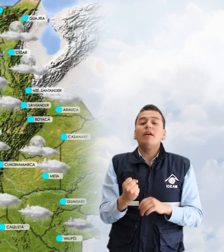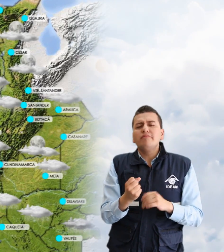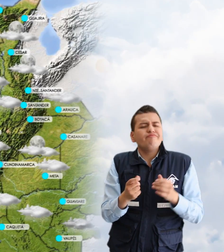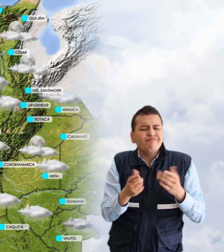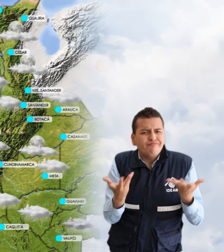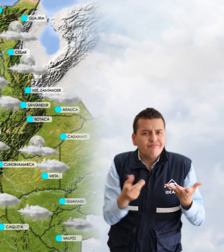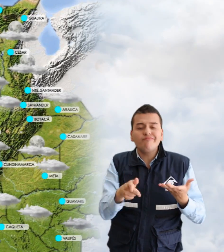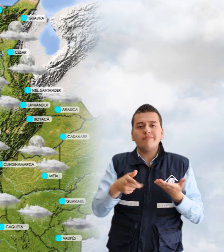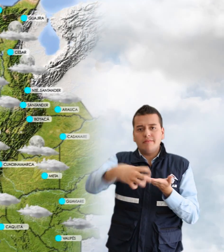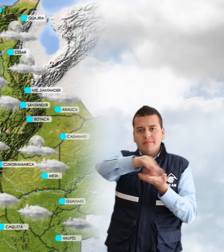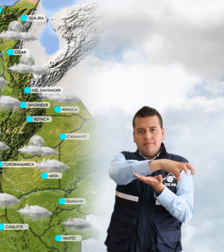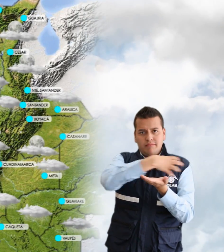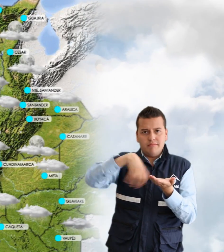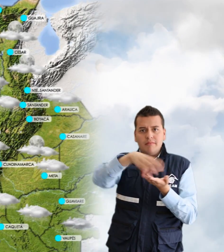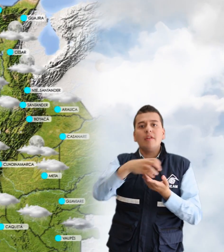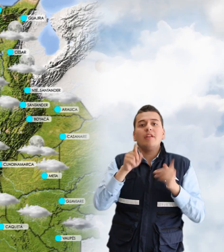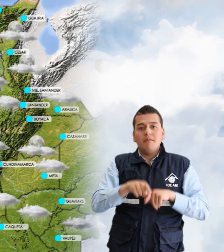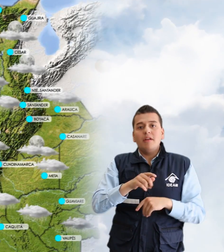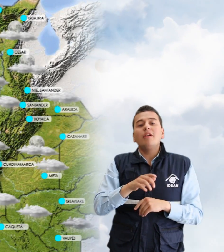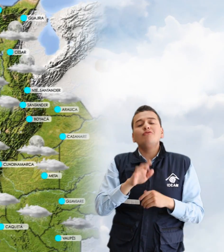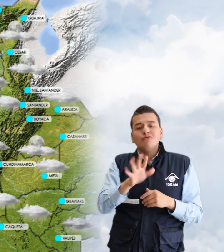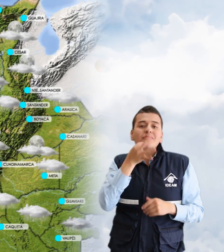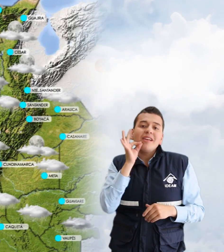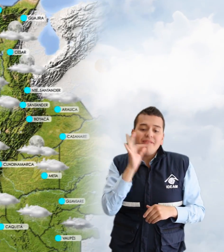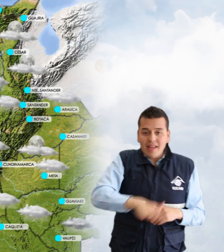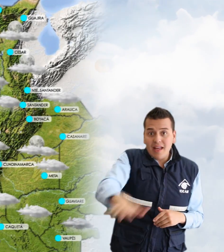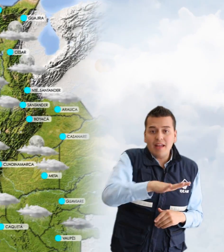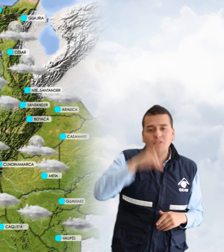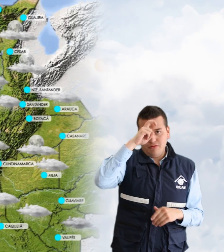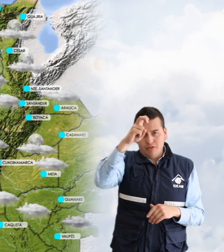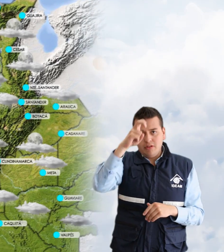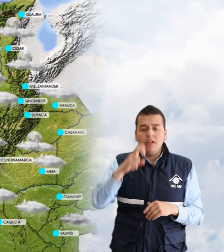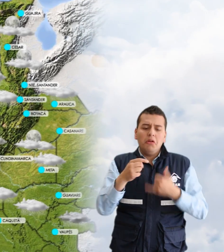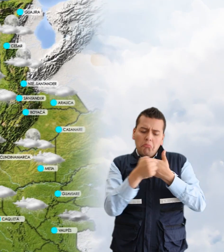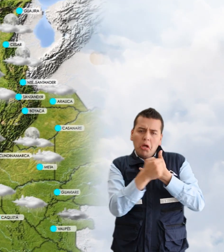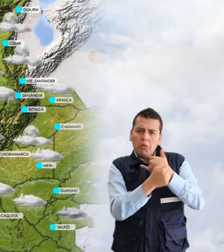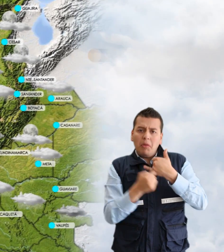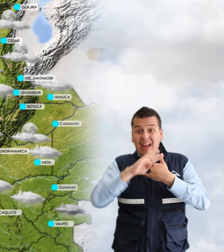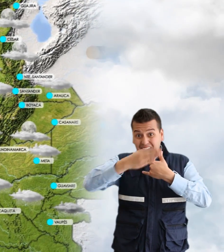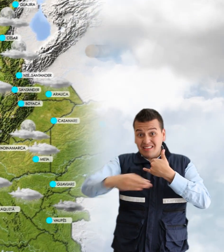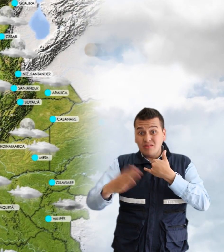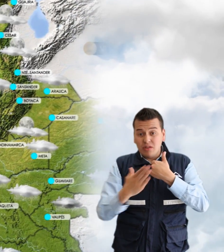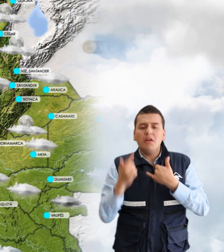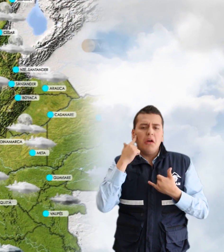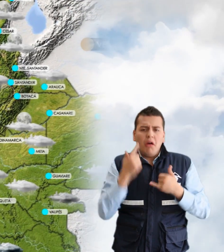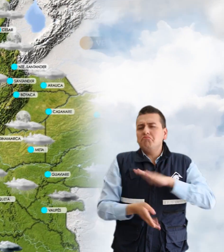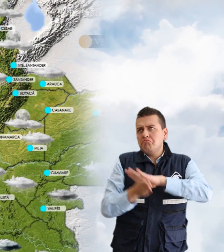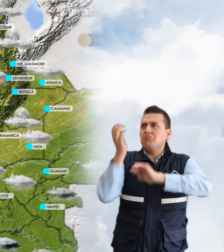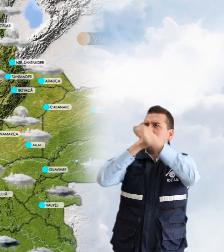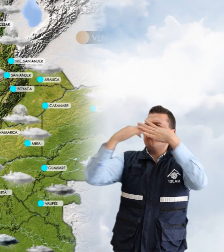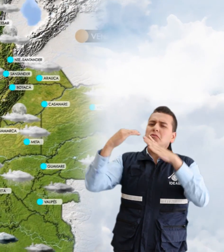en sectores de Santander y hacia el norte del eje cafetero. El resto de la región prevalecerán las condiciones de cielo